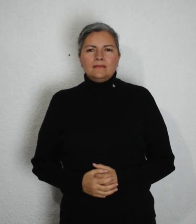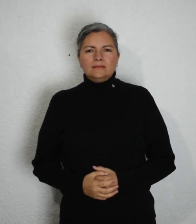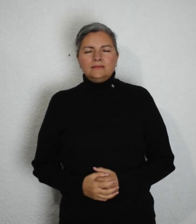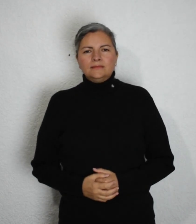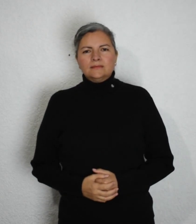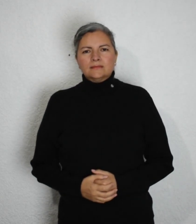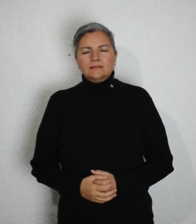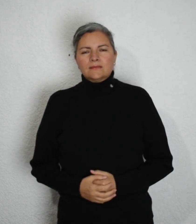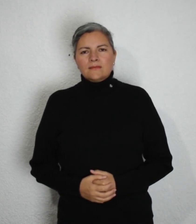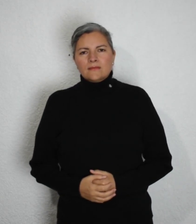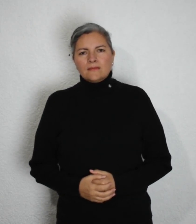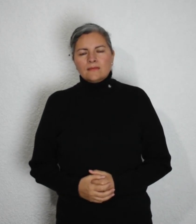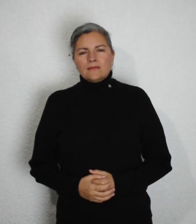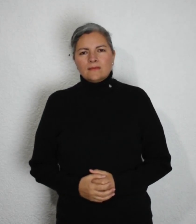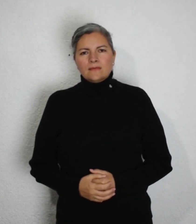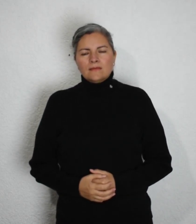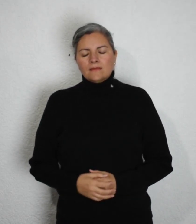Violencia psicológica